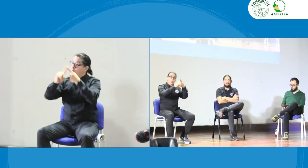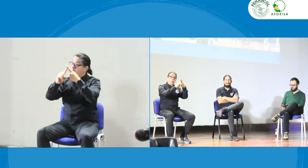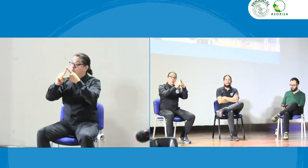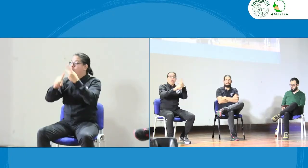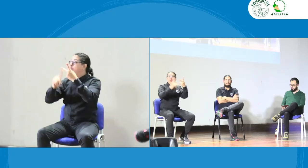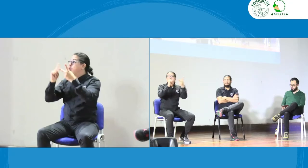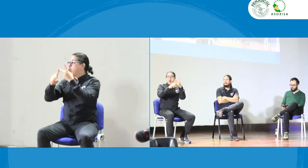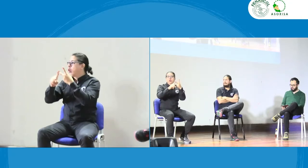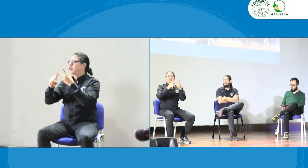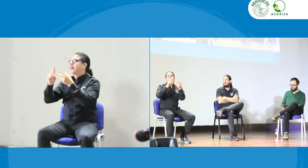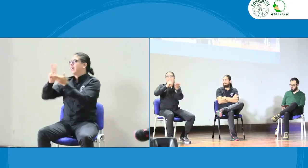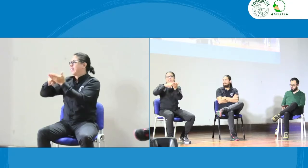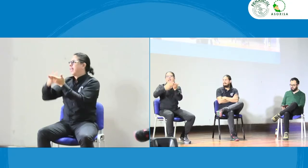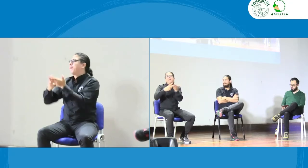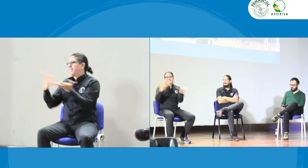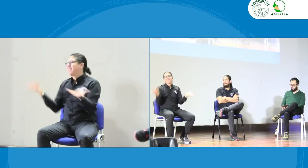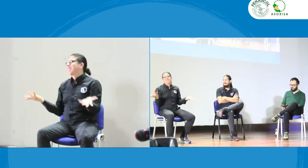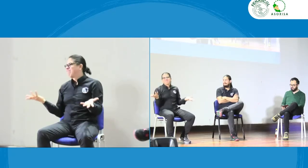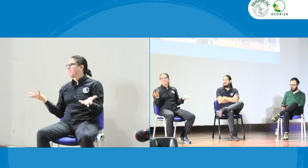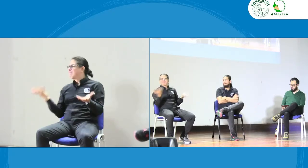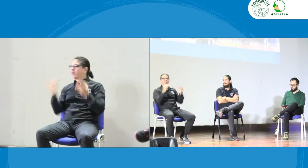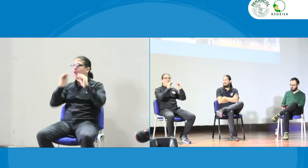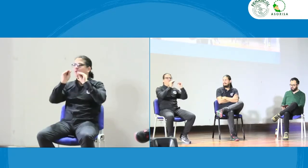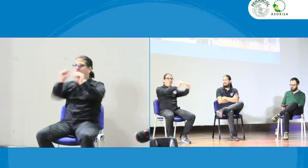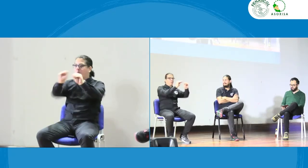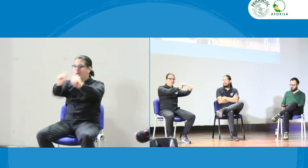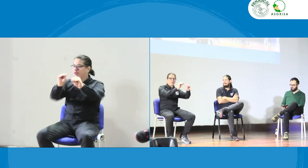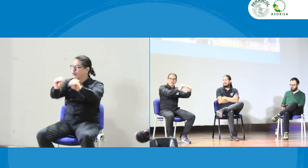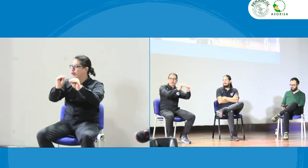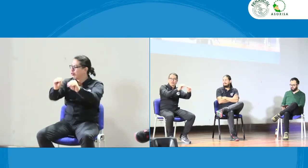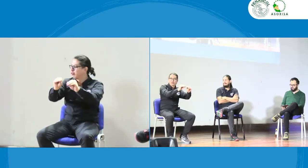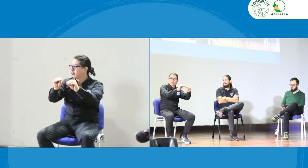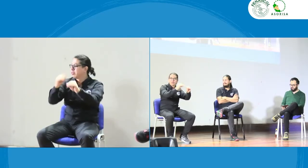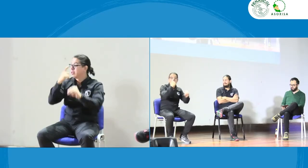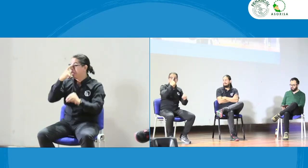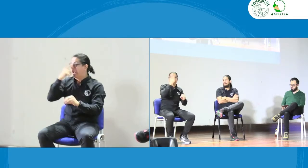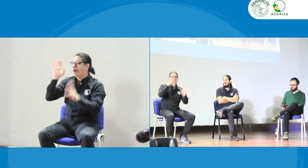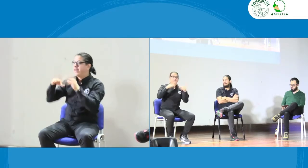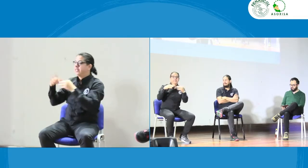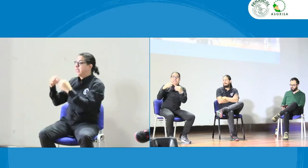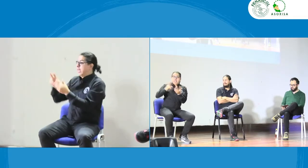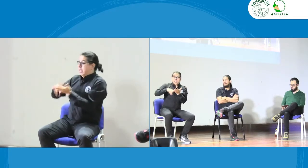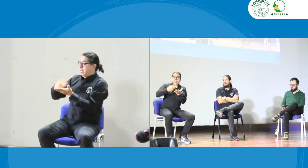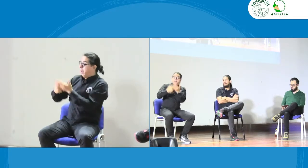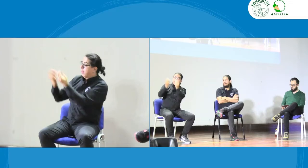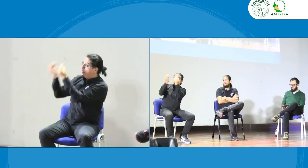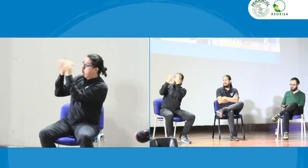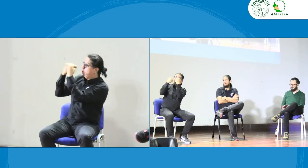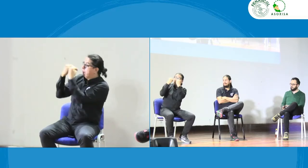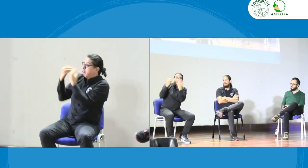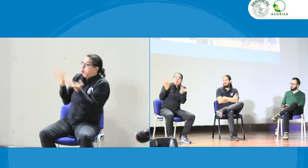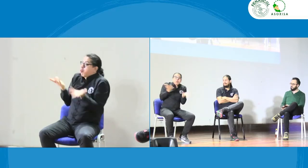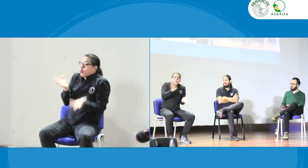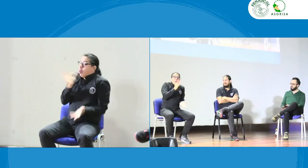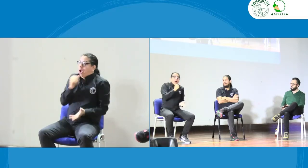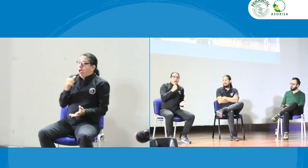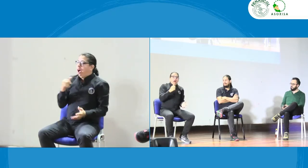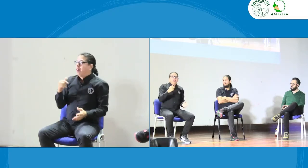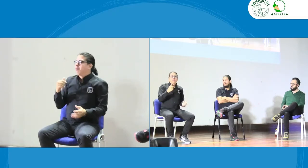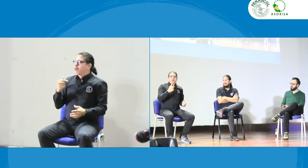es que la falta de conciencia de los intérpretes entonces ahí es falta de formación también en segunda media de los